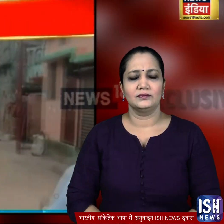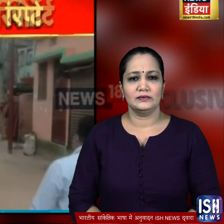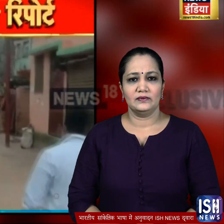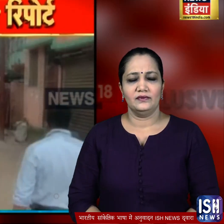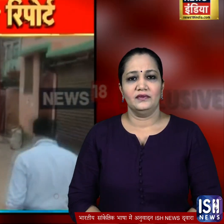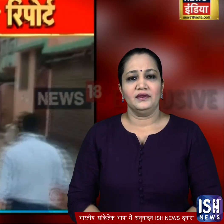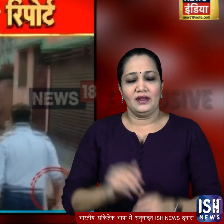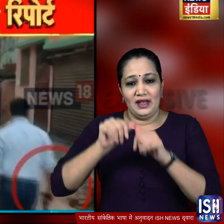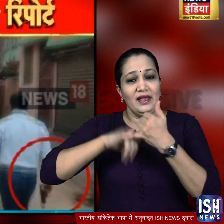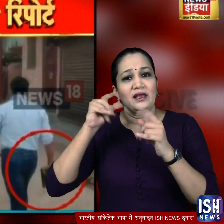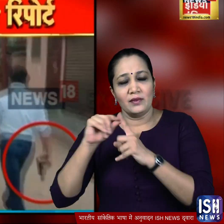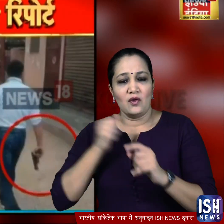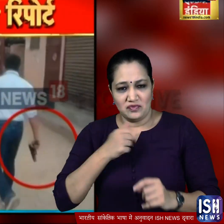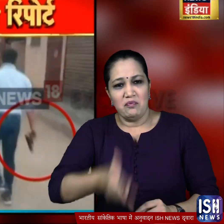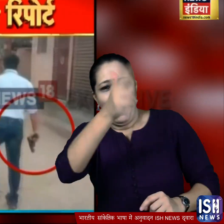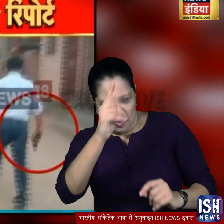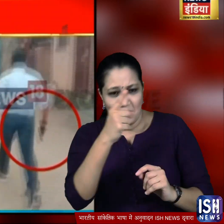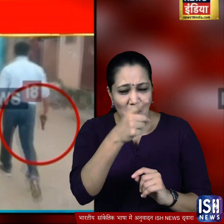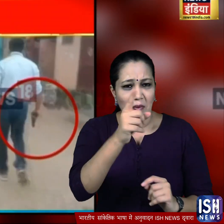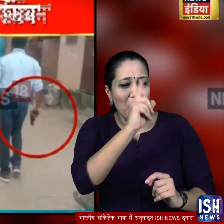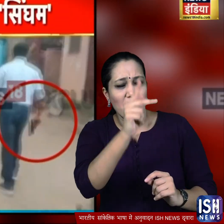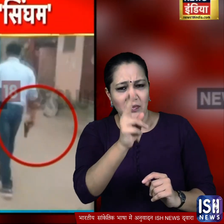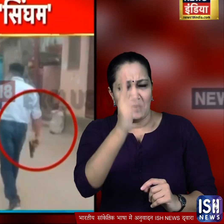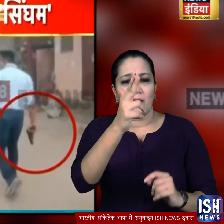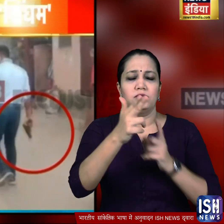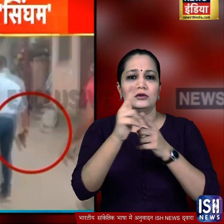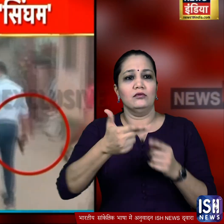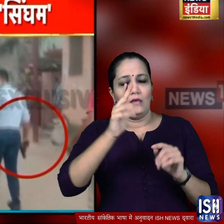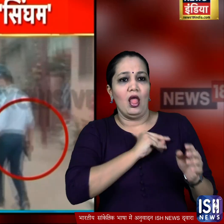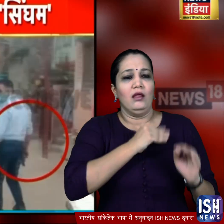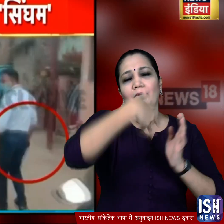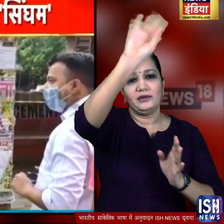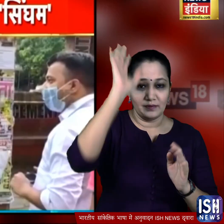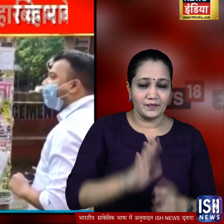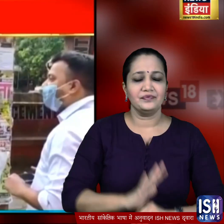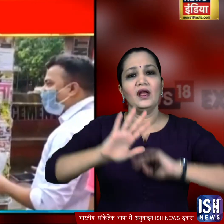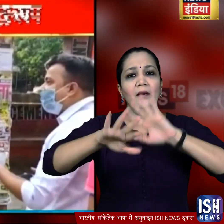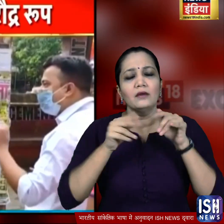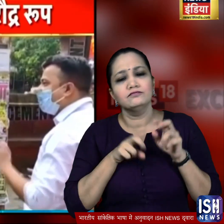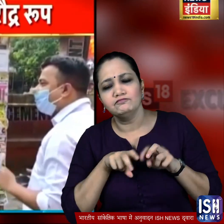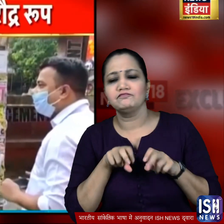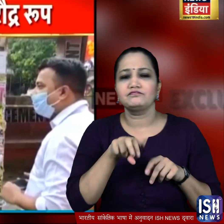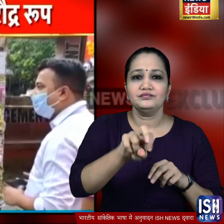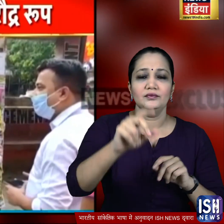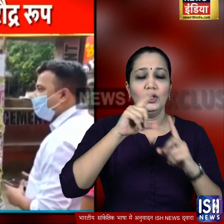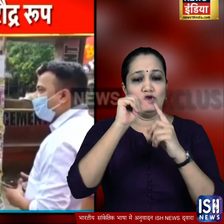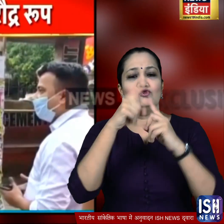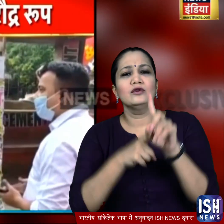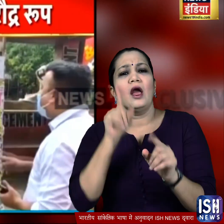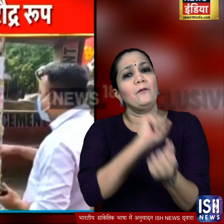जिसके बाद एसपी ने अपनी पिस्तॉल निकाली और हुर्दंग करने वाले लड़कों को वहाँ से भगा दिया इसके बाद वो आगे बढ़े तो उन्हें डूटी पर तैनात कुछ पुलिस